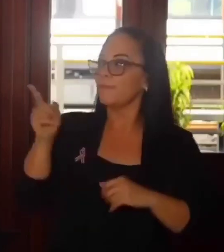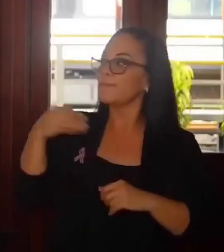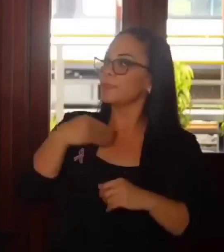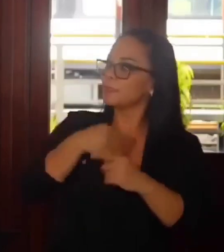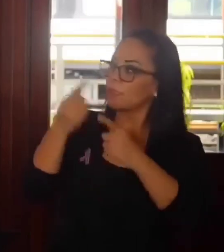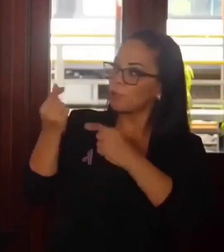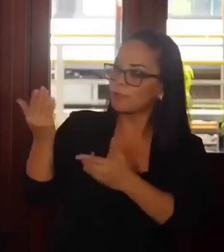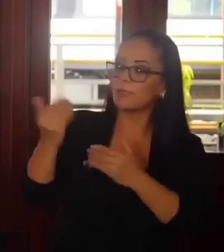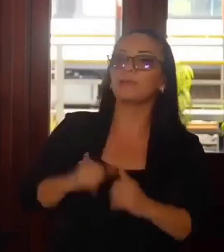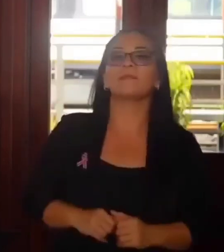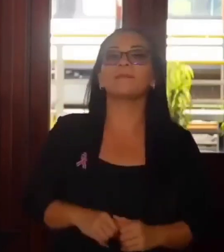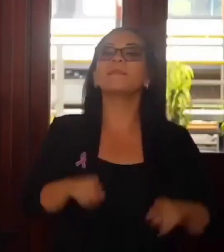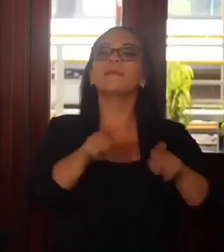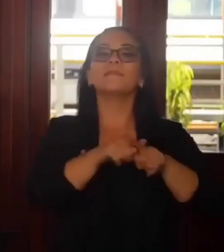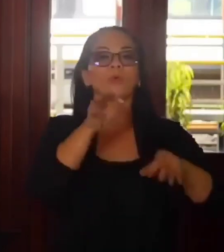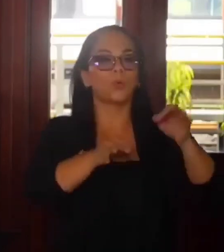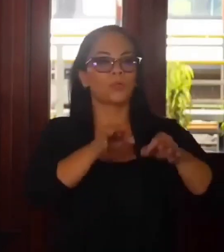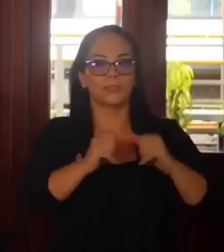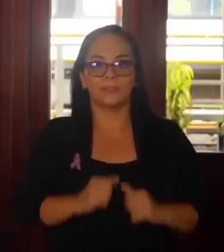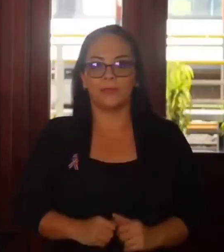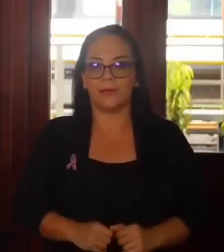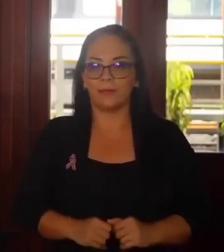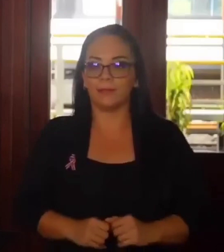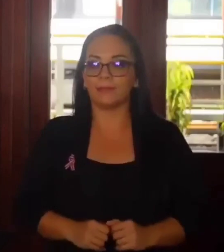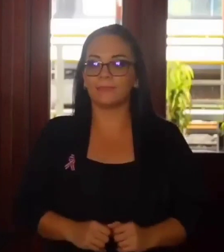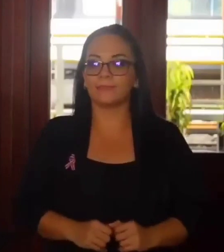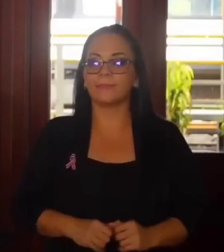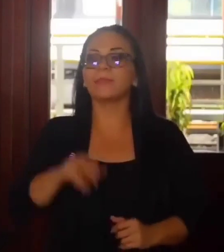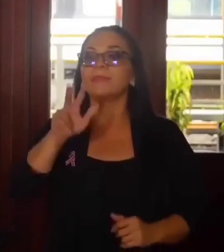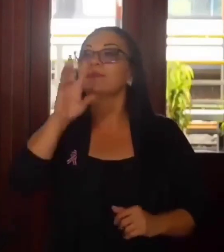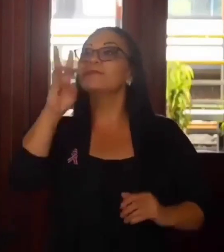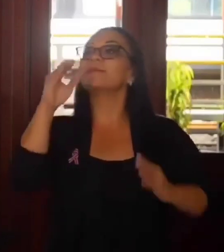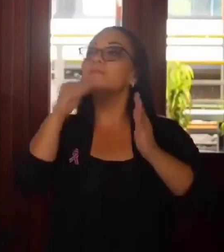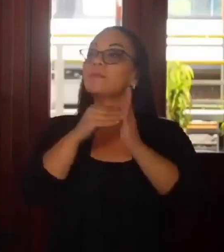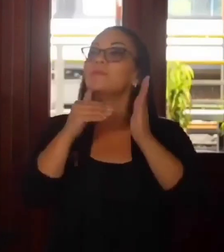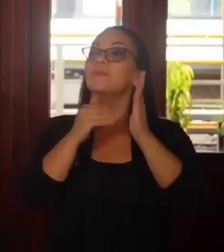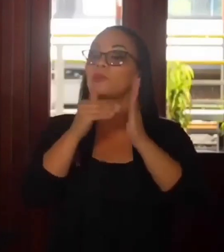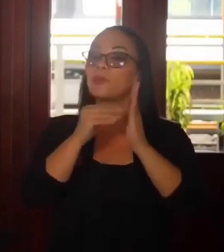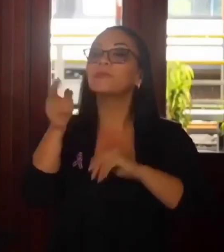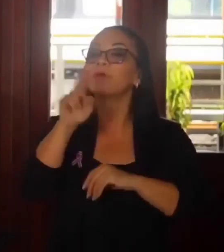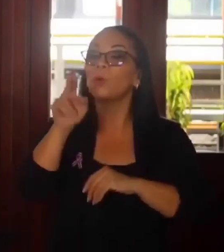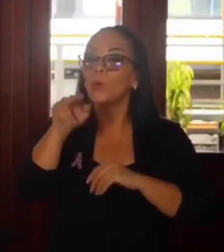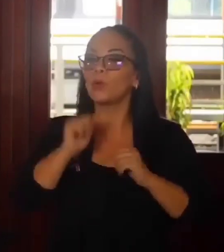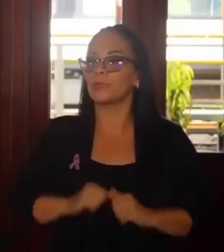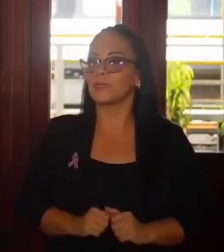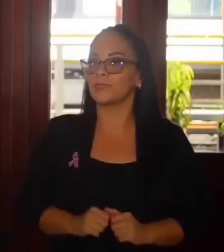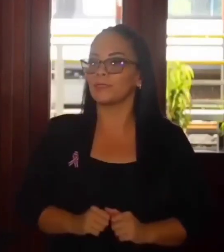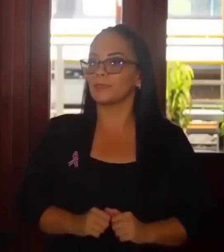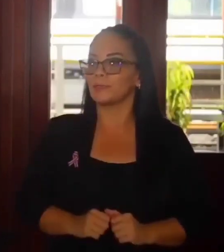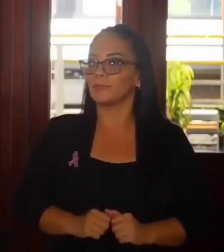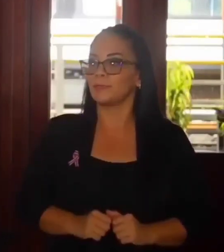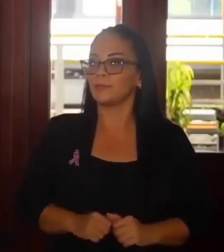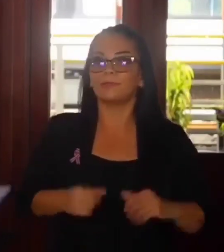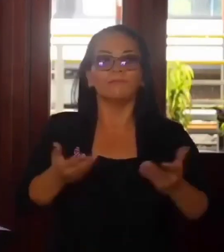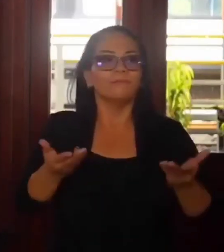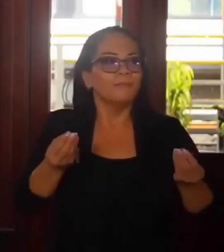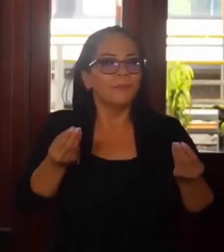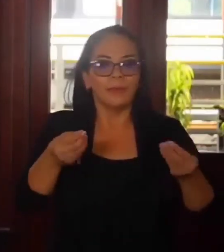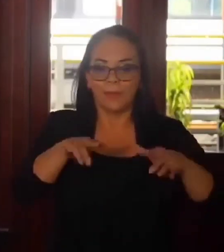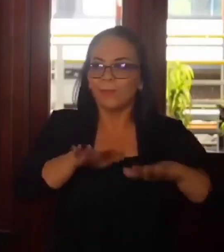Hacienda y en la vía judicial. 36 mil millones de colones para este pueblo que tiene